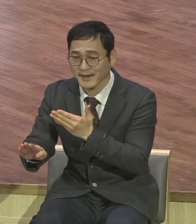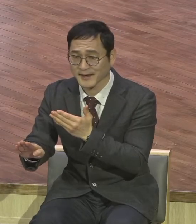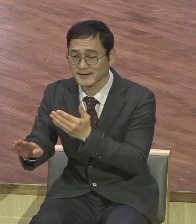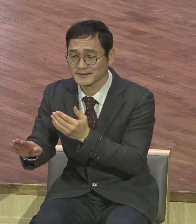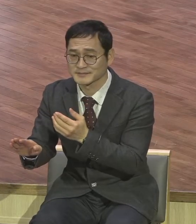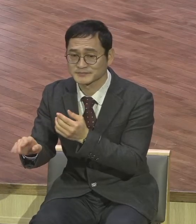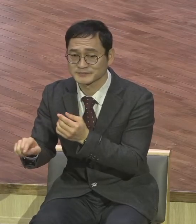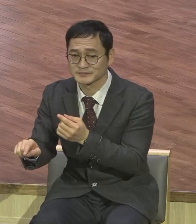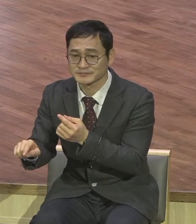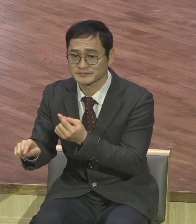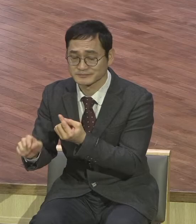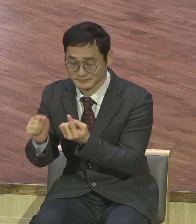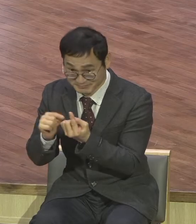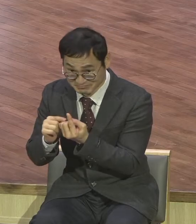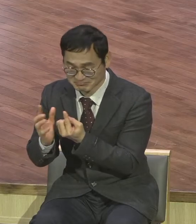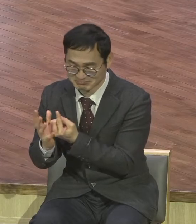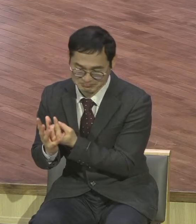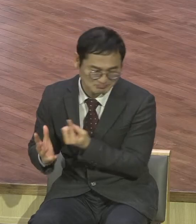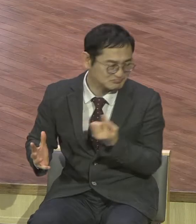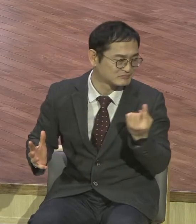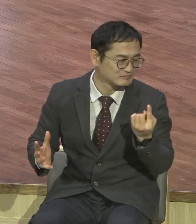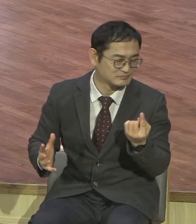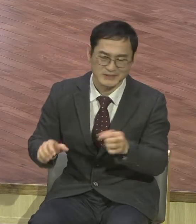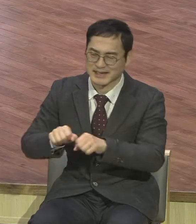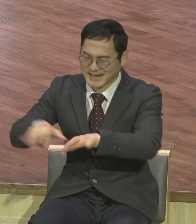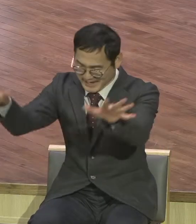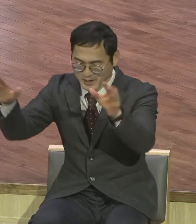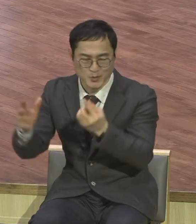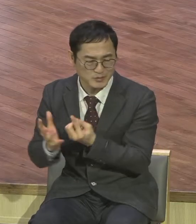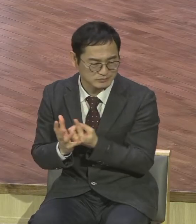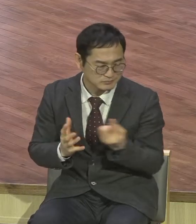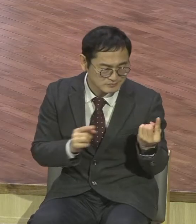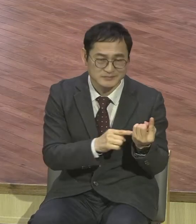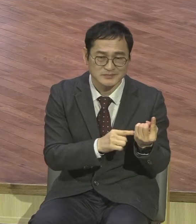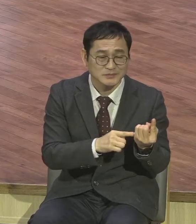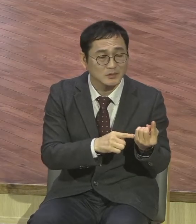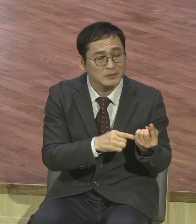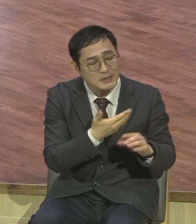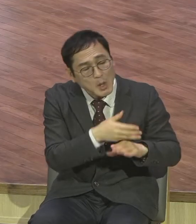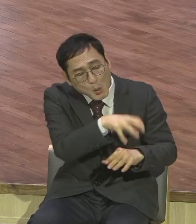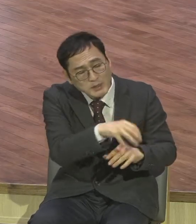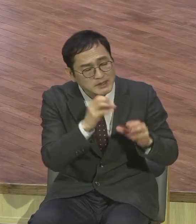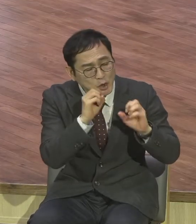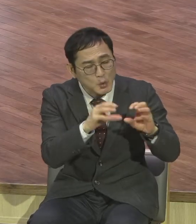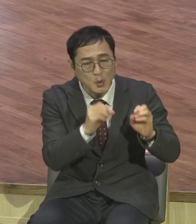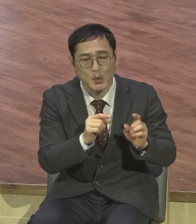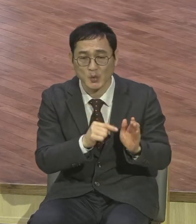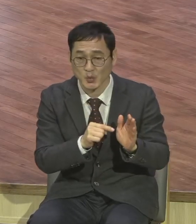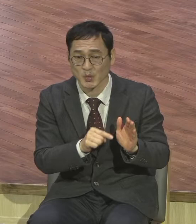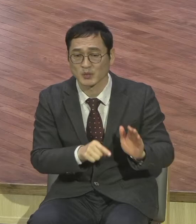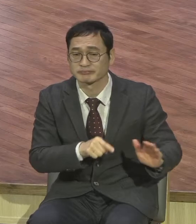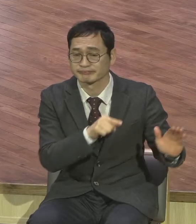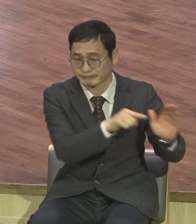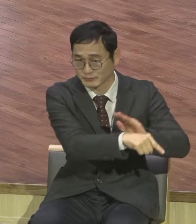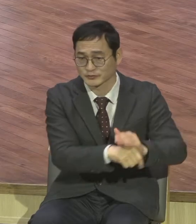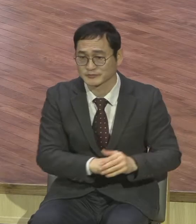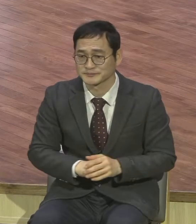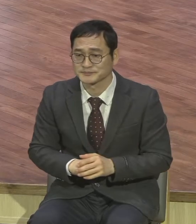전도하기 위해서 현장으로 나갑니다. 오늘 보면 말씀은 예수님께서 이런 현장 사역을 진행하시는 중에